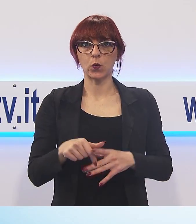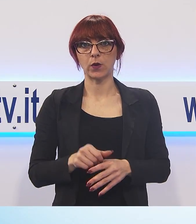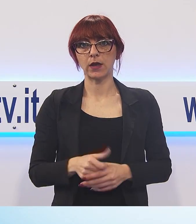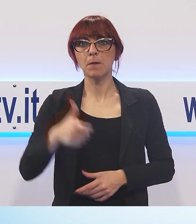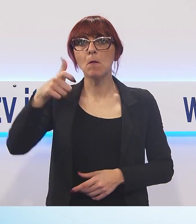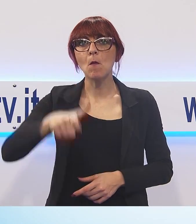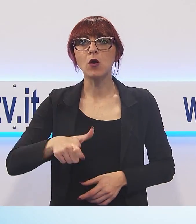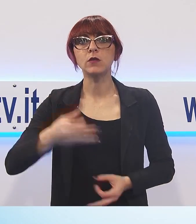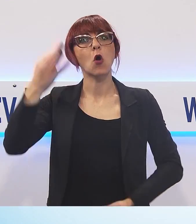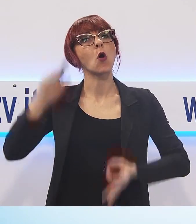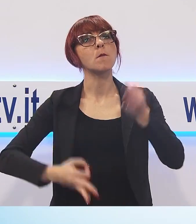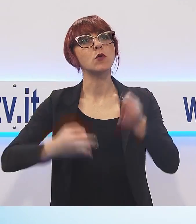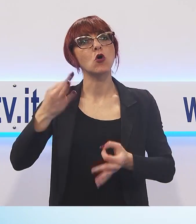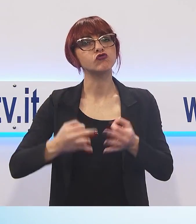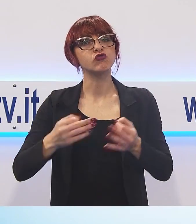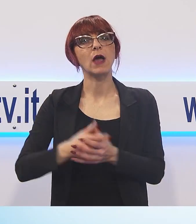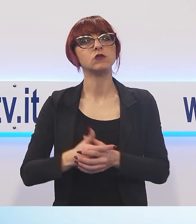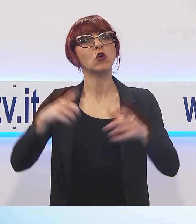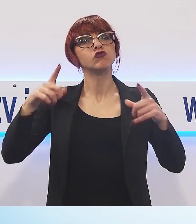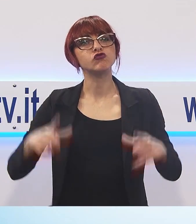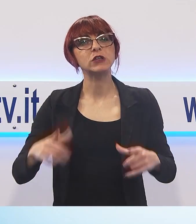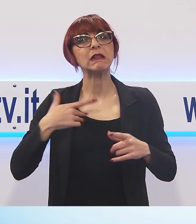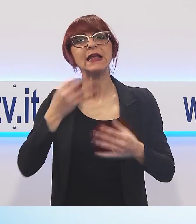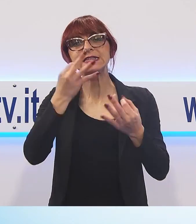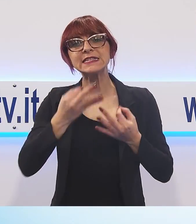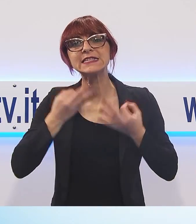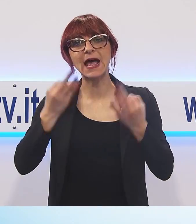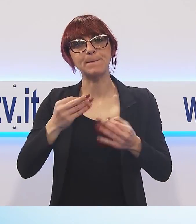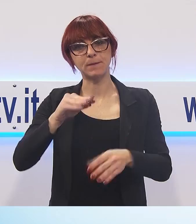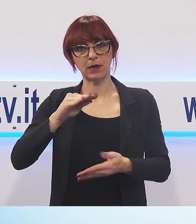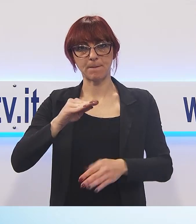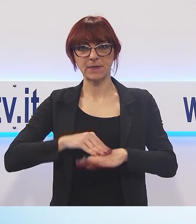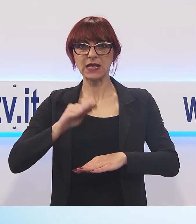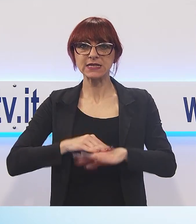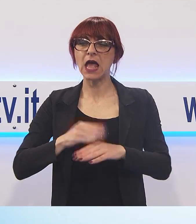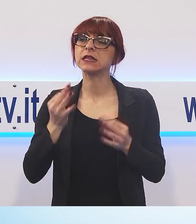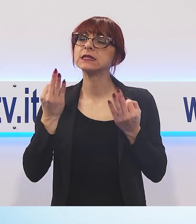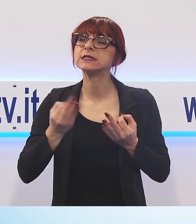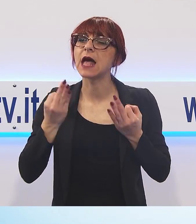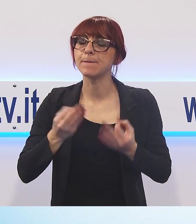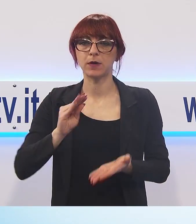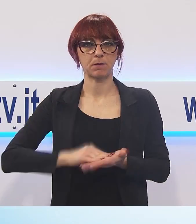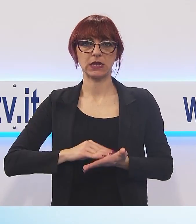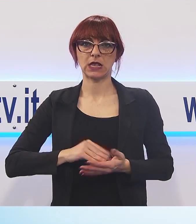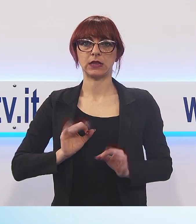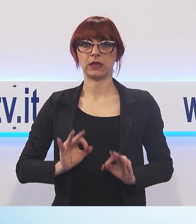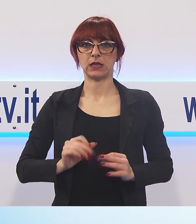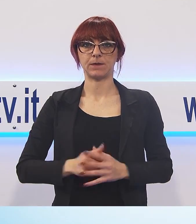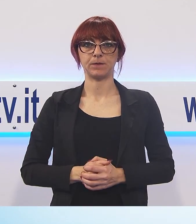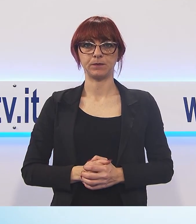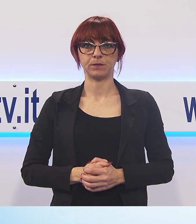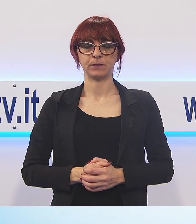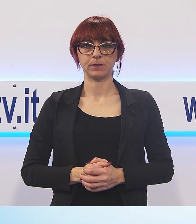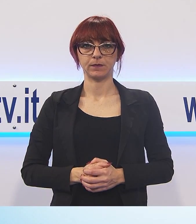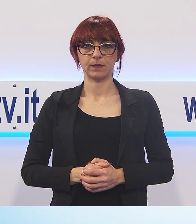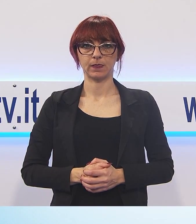processo d'appello. La città è sempre presente. In tutte le udienze, in tutti i processi è sempre stata presente. Neppure stavolta la